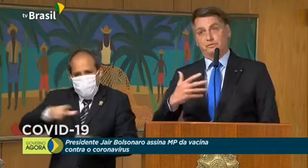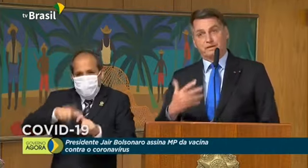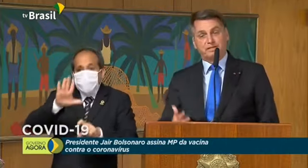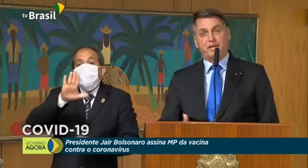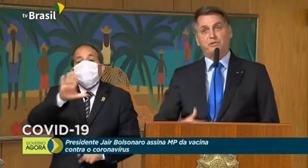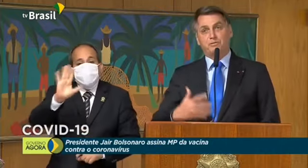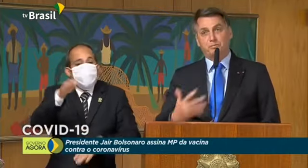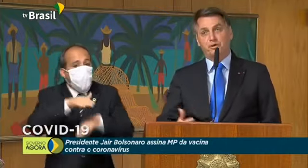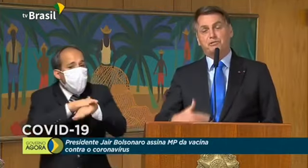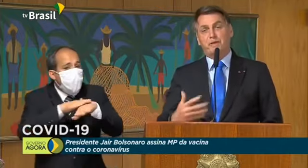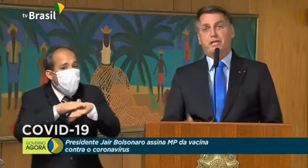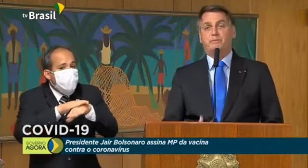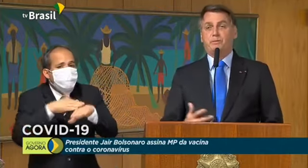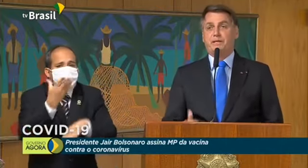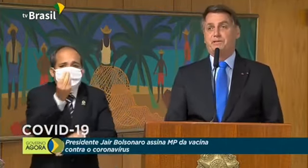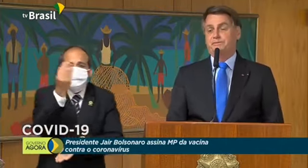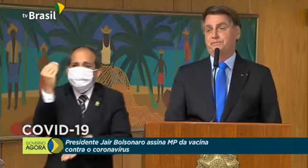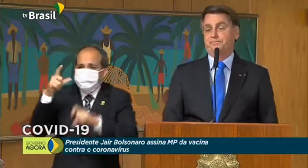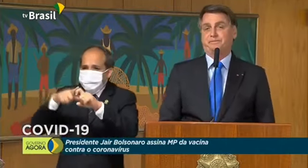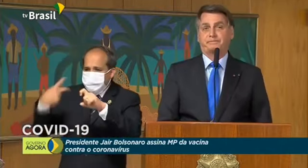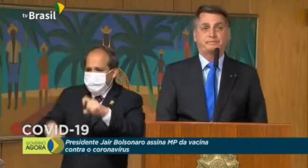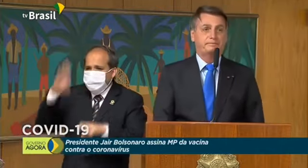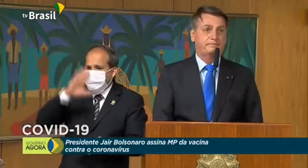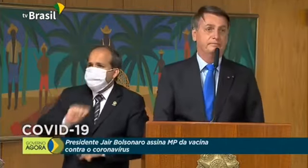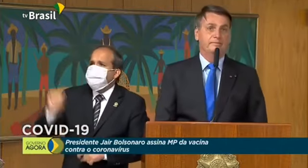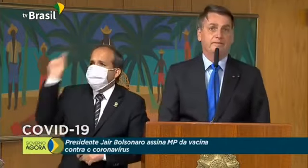conversei com muitos médicos pelo Brasil.